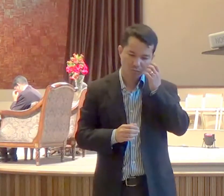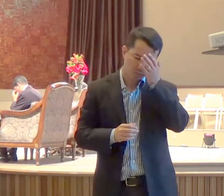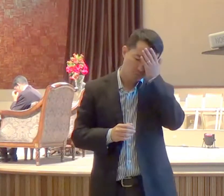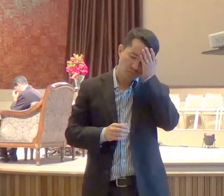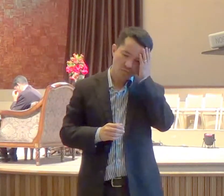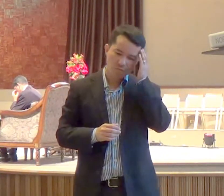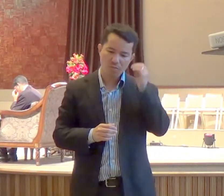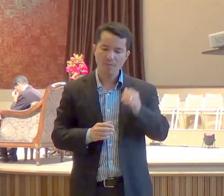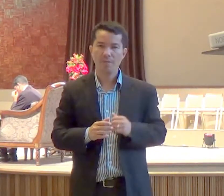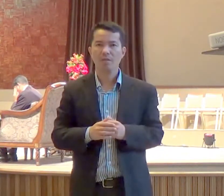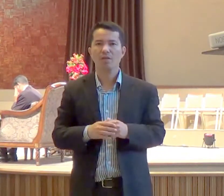aqui está tão bom,